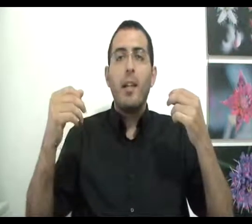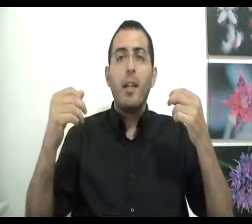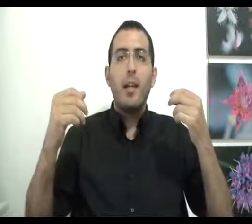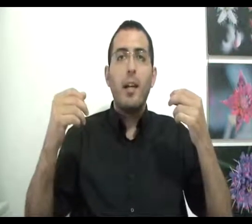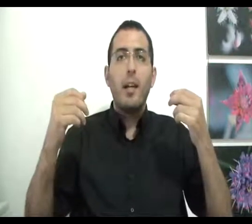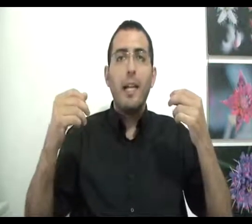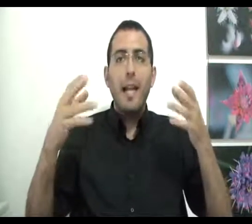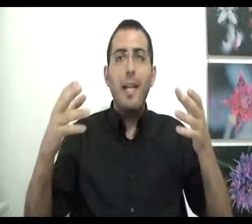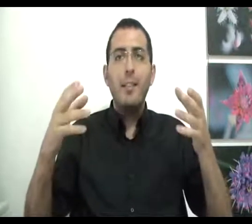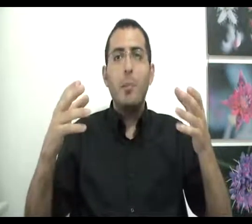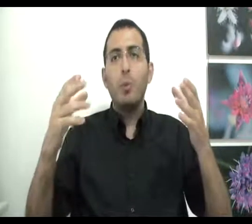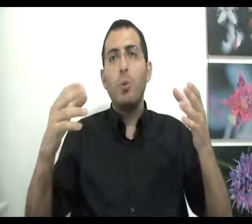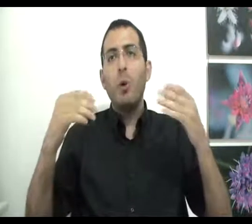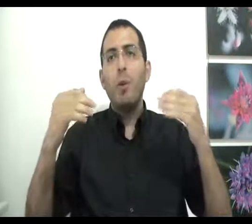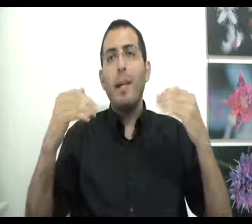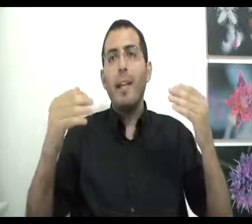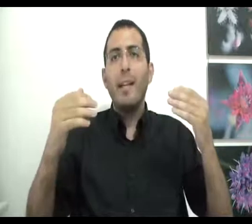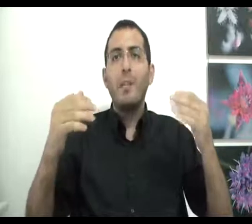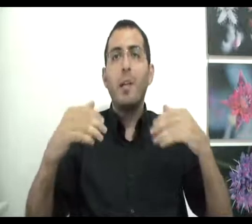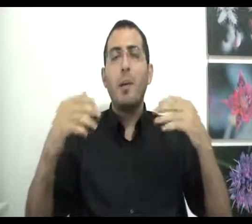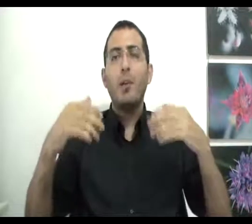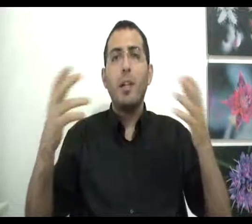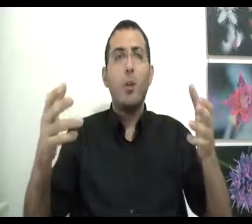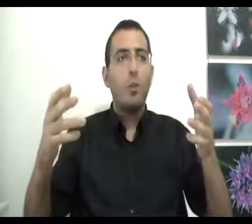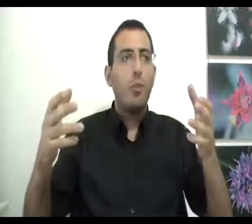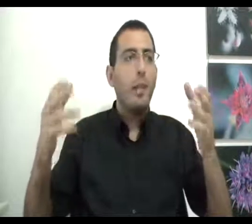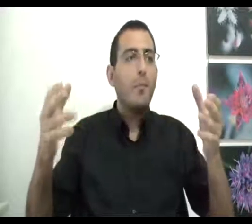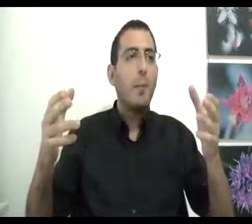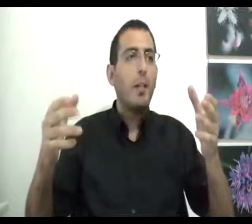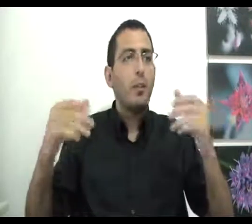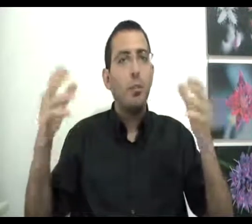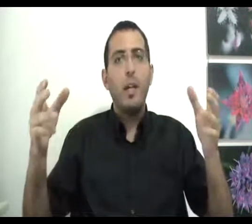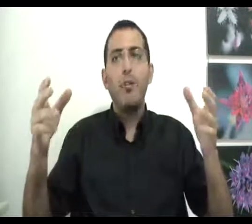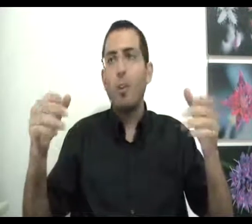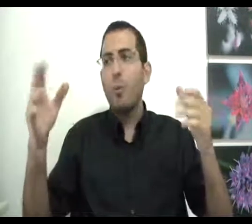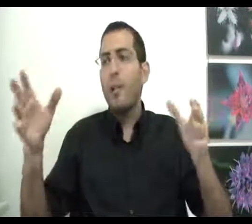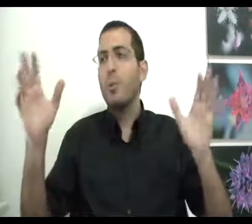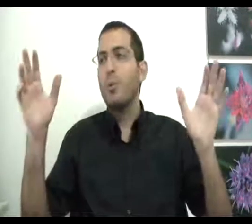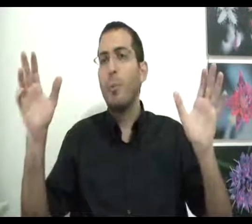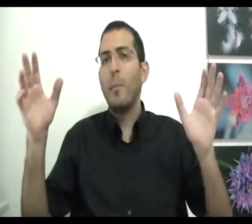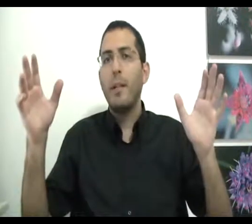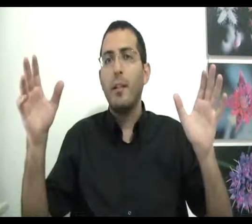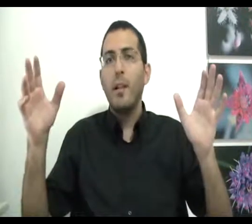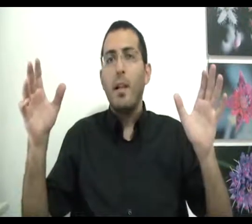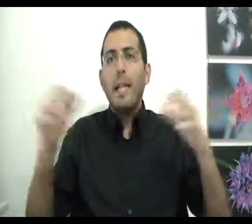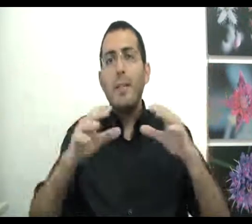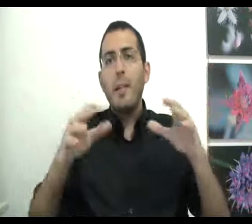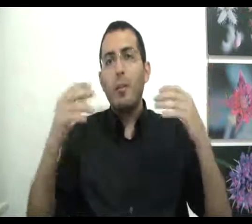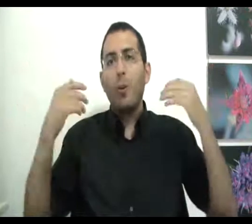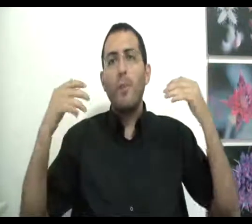הילד פשוט עוד לא מכיר את מגבלות היכולות שלו ילד מבחינתו כשהוא הולך לישון הוא חולם שהוא סופרמן ילד מבחינתו חולם